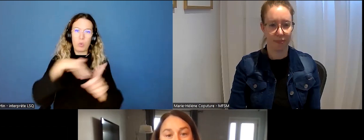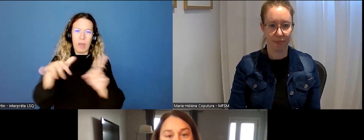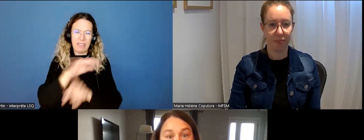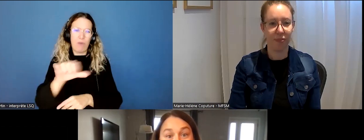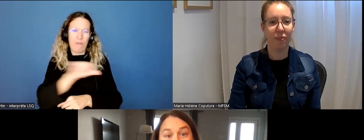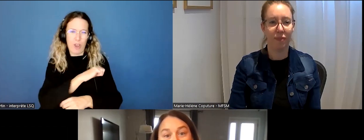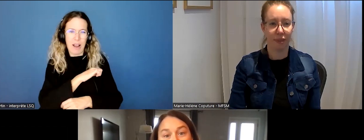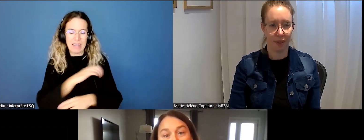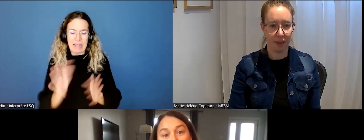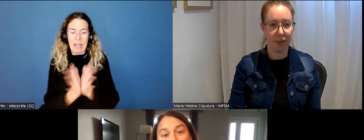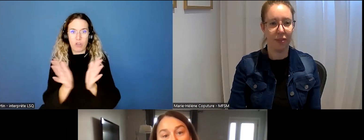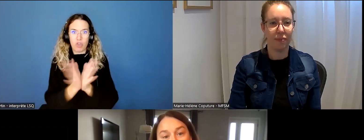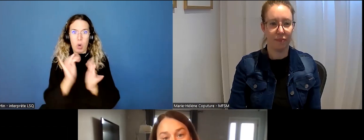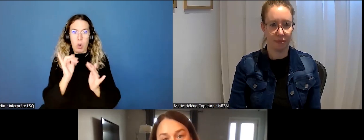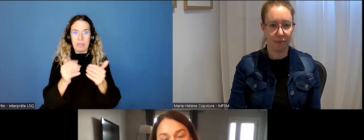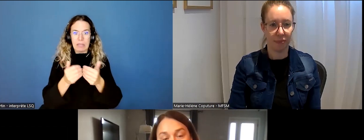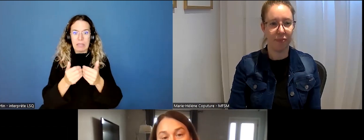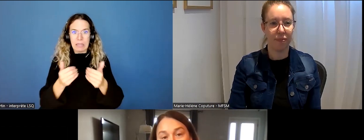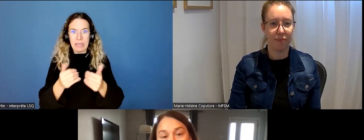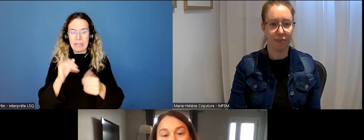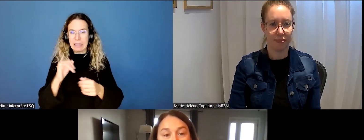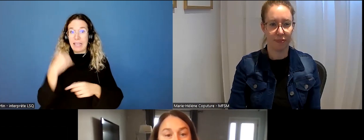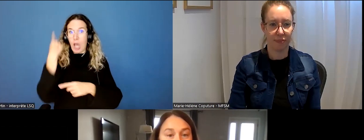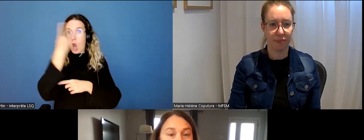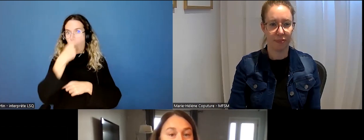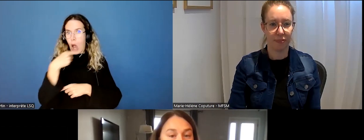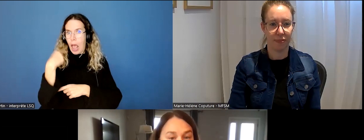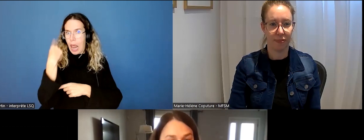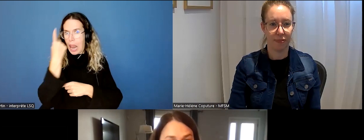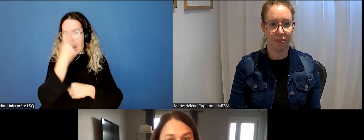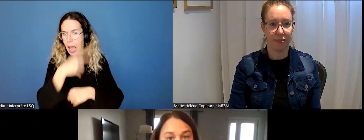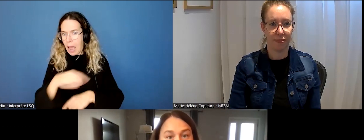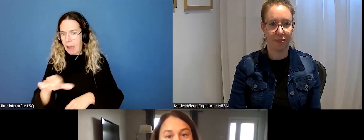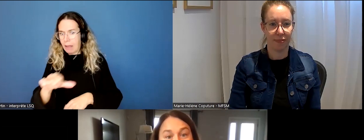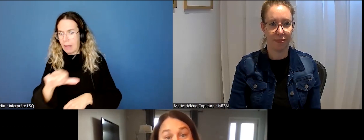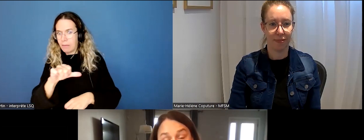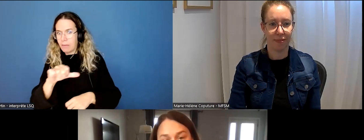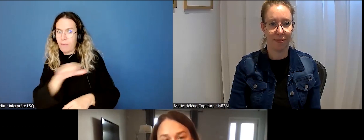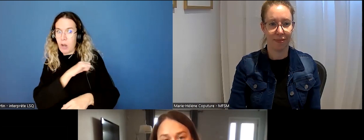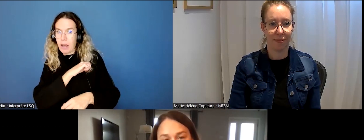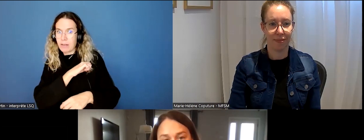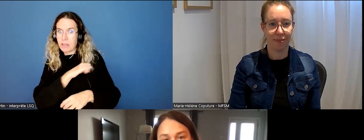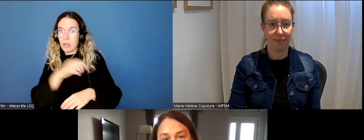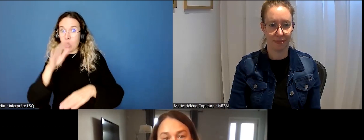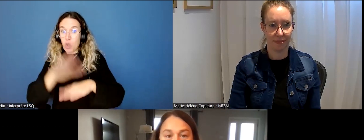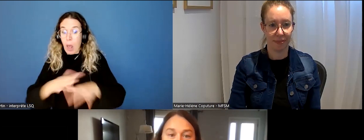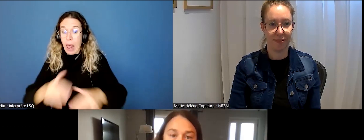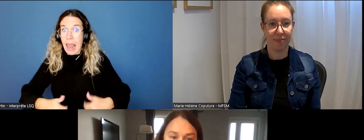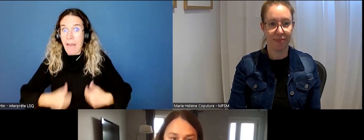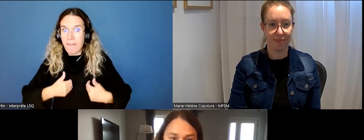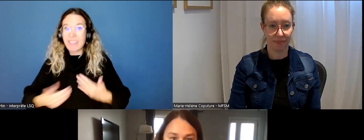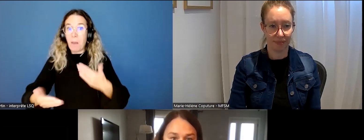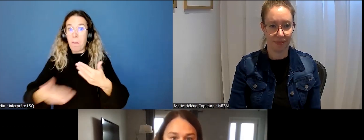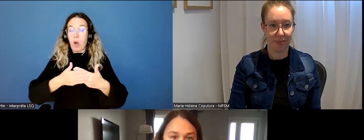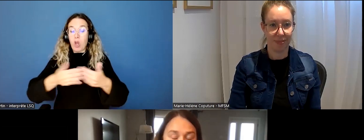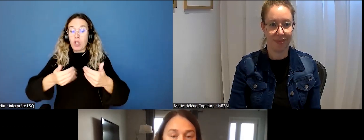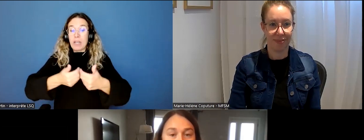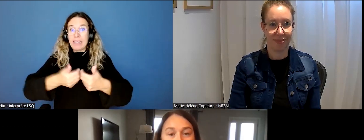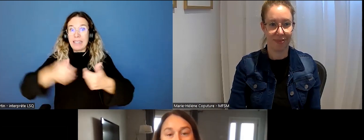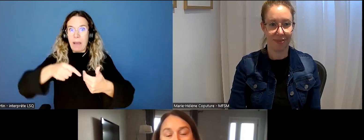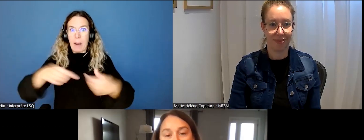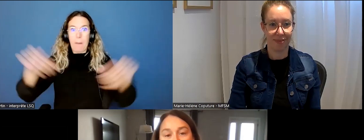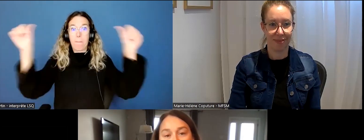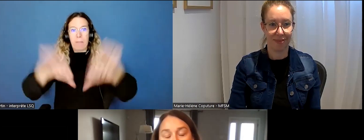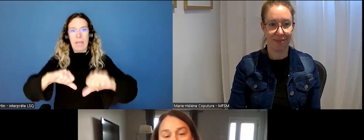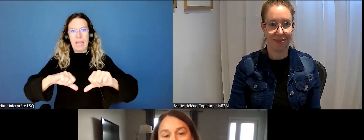quand il y a à y avoir des formes de violence plus dangereuses pour la vie, c'est généralement autour de la rupture que ça va se produire.